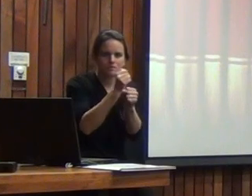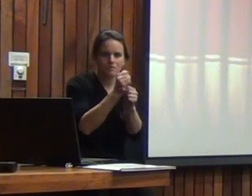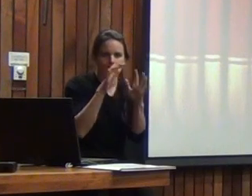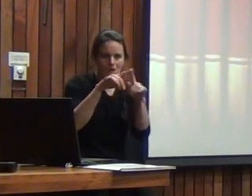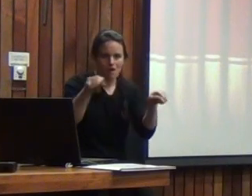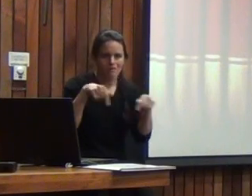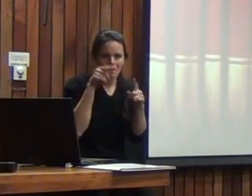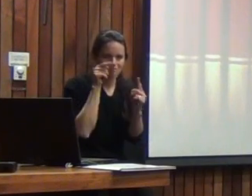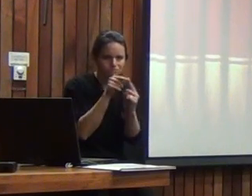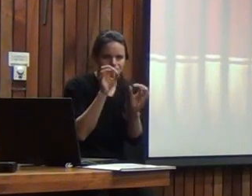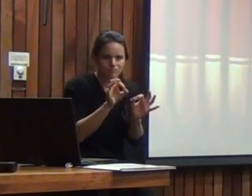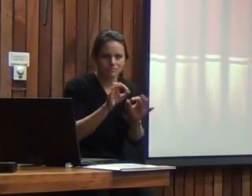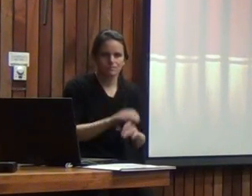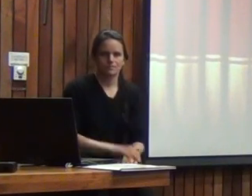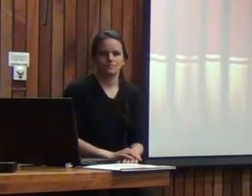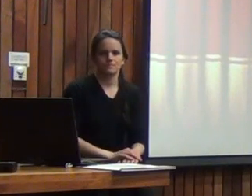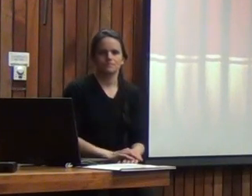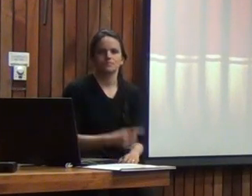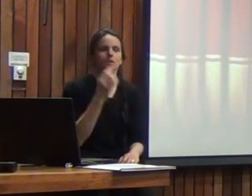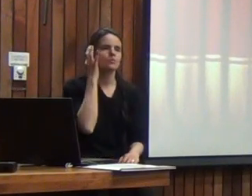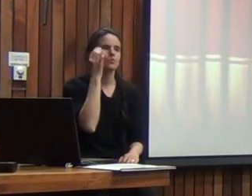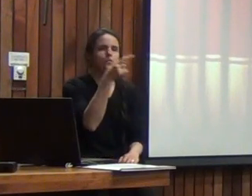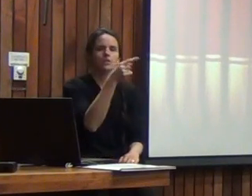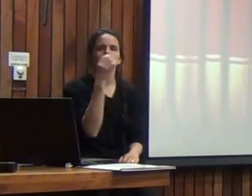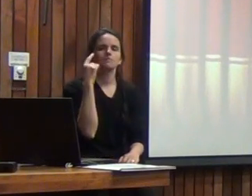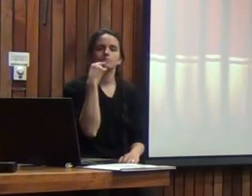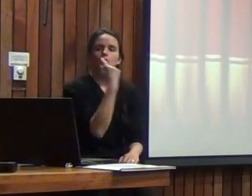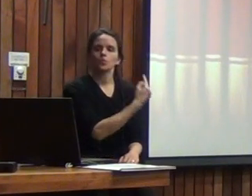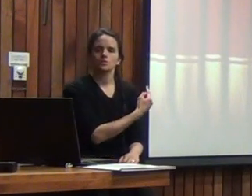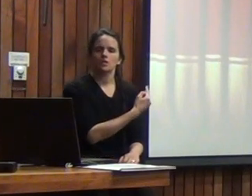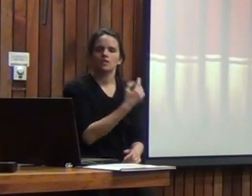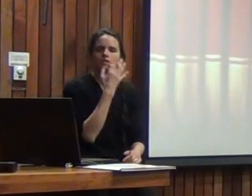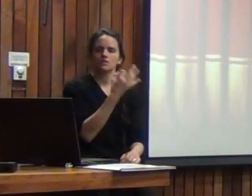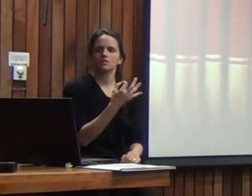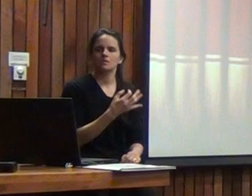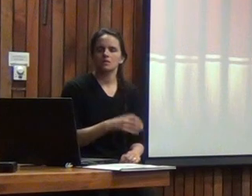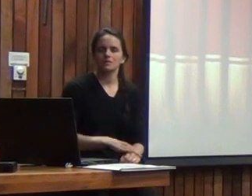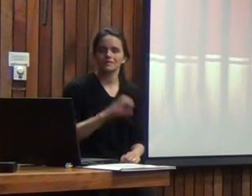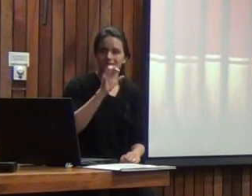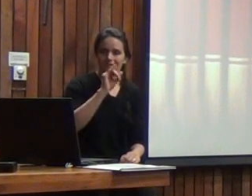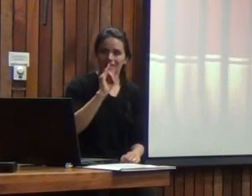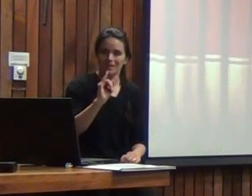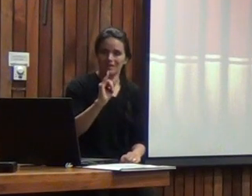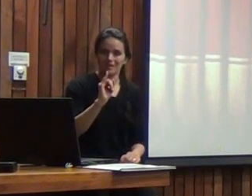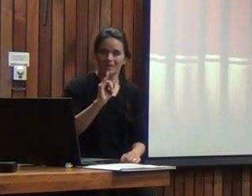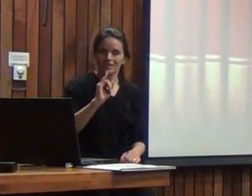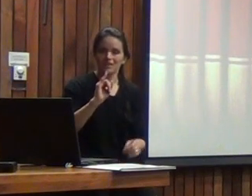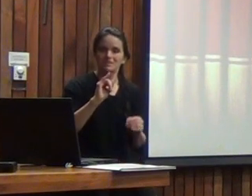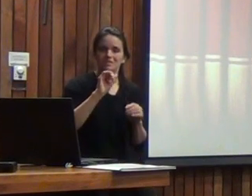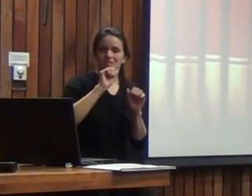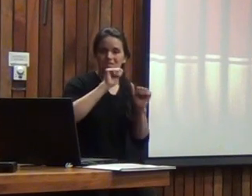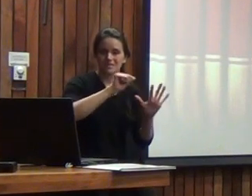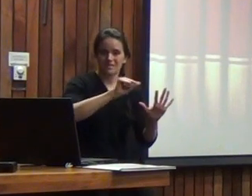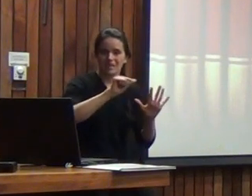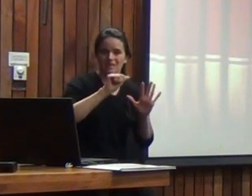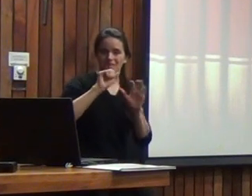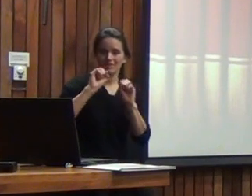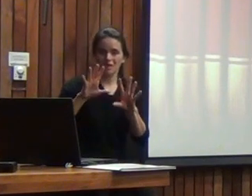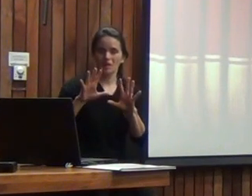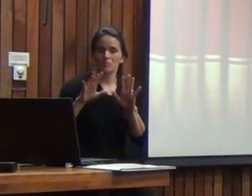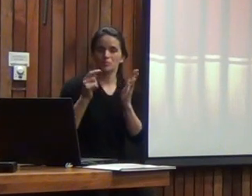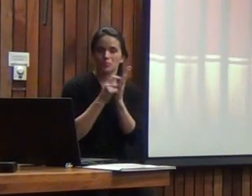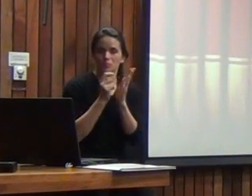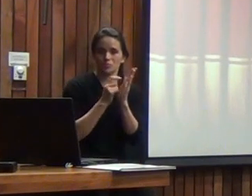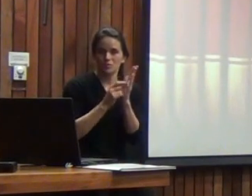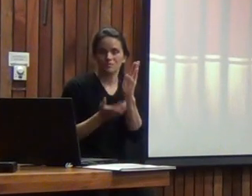buenos días quisiera preguntar dijeron que había una sobreestimación del CI total quizás unos seis o diez puntos por lo tanto